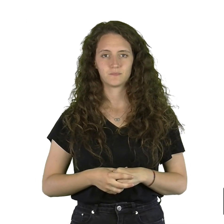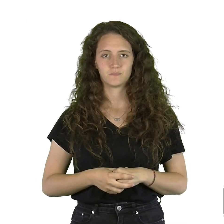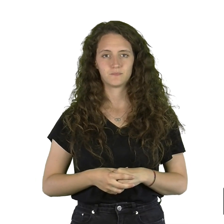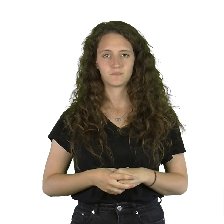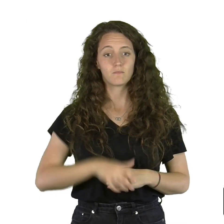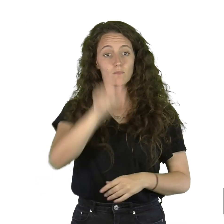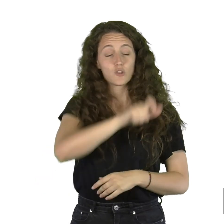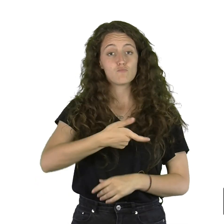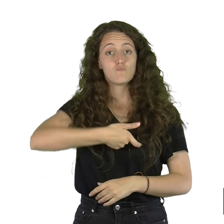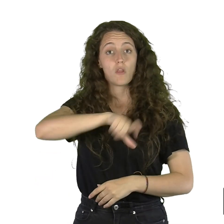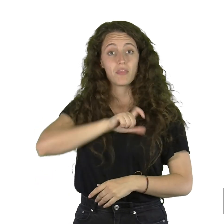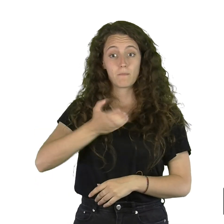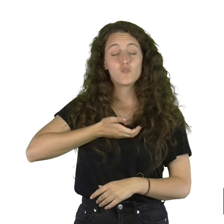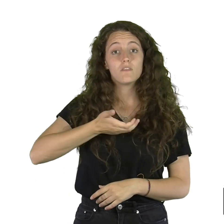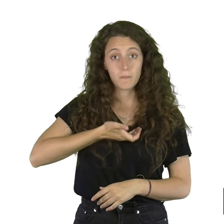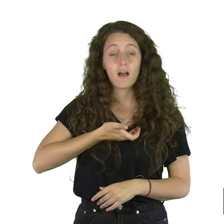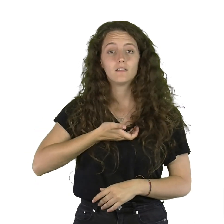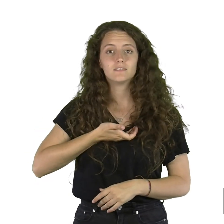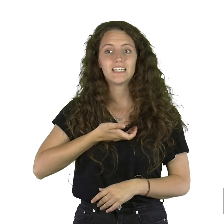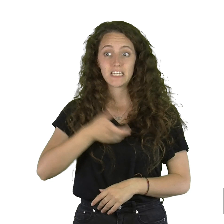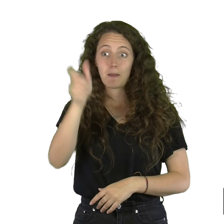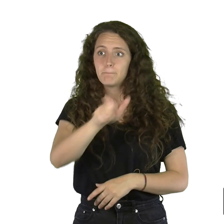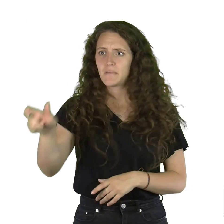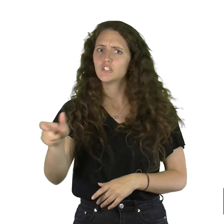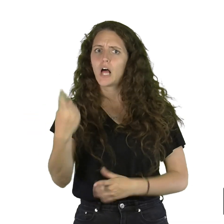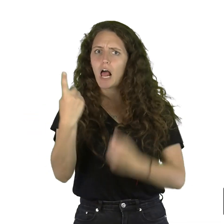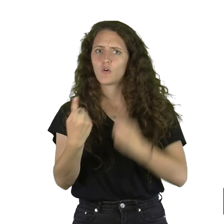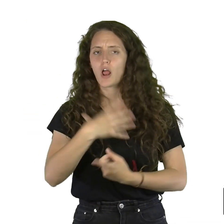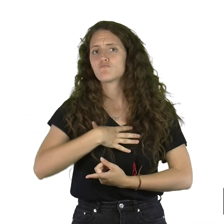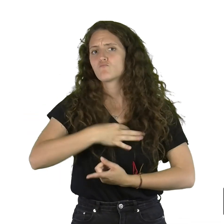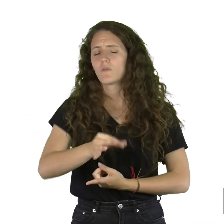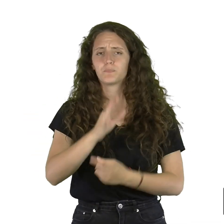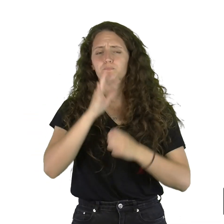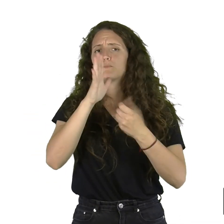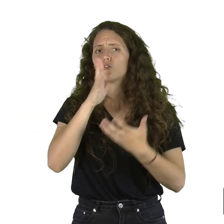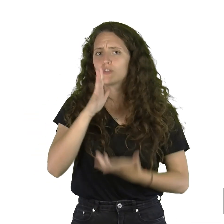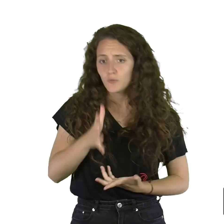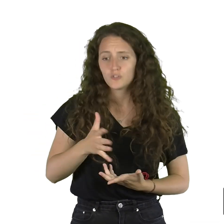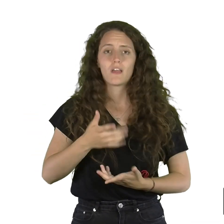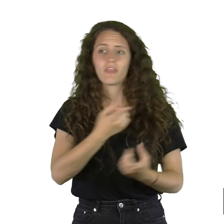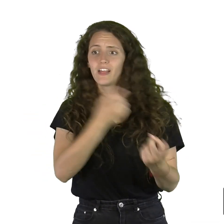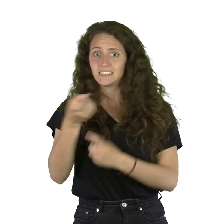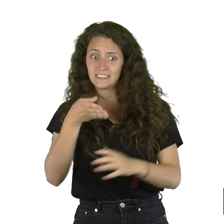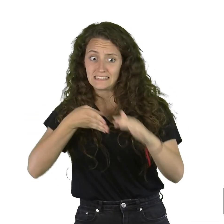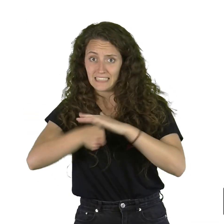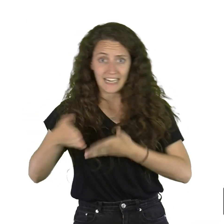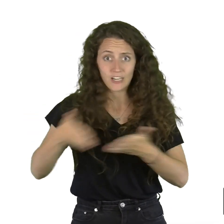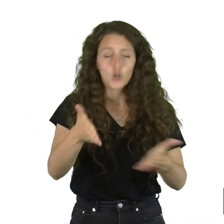Policía municipal facilitará que aquellas personas que, por diferentes motivos, necesiten entrar en el recorrido